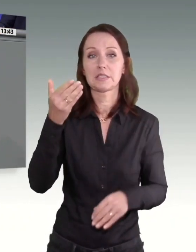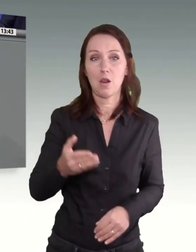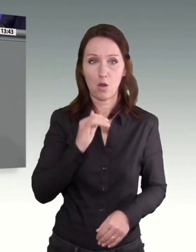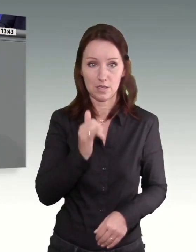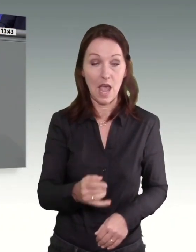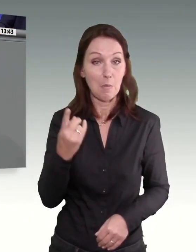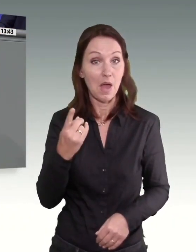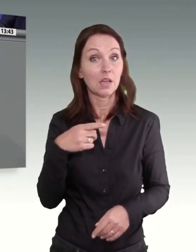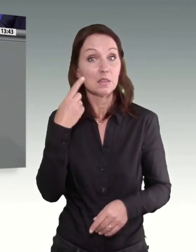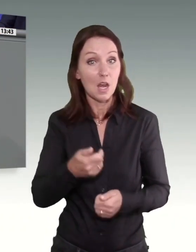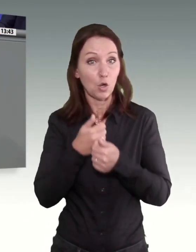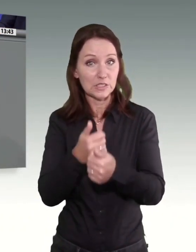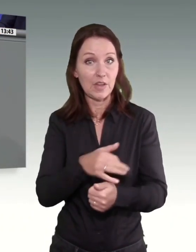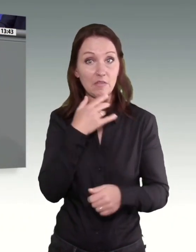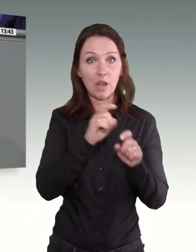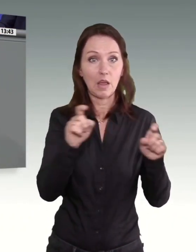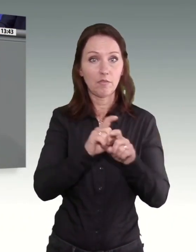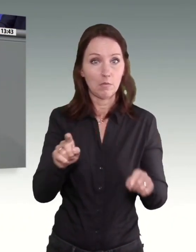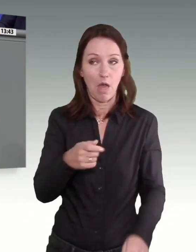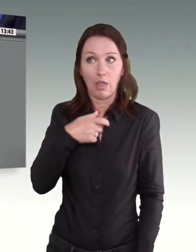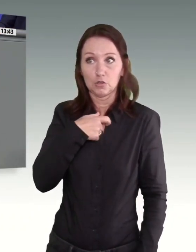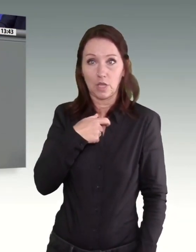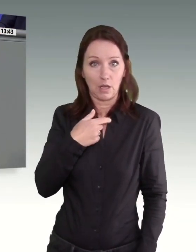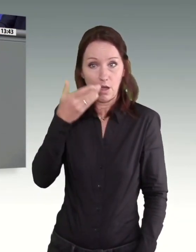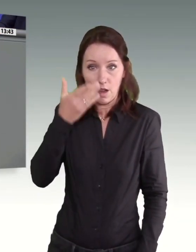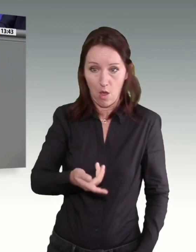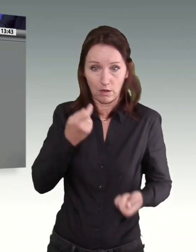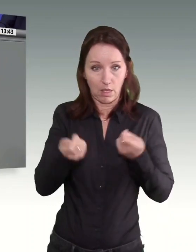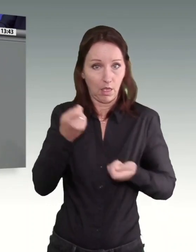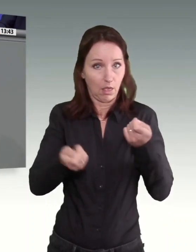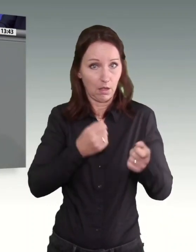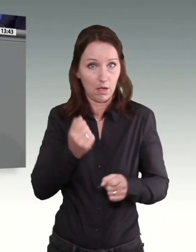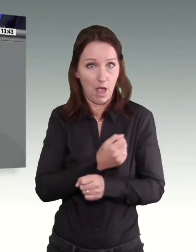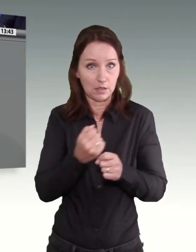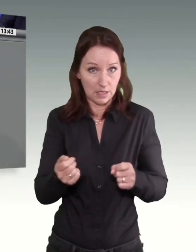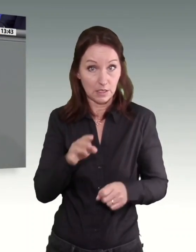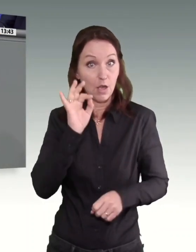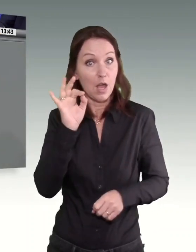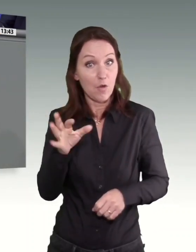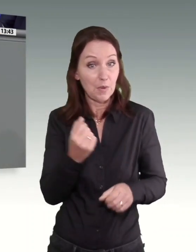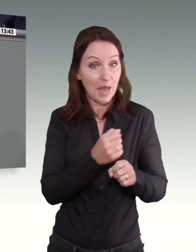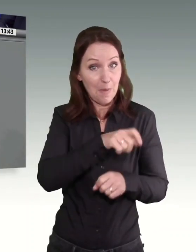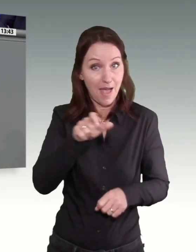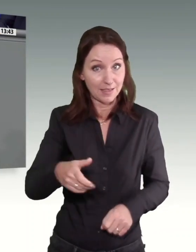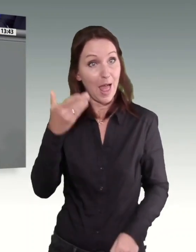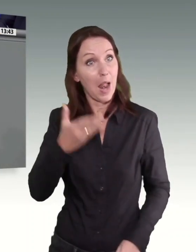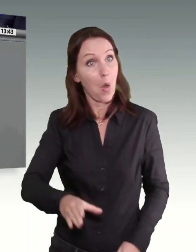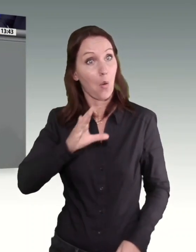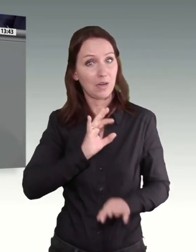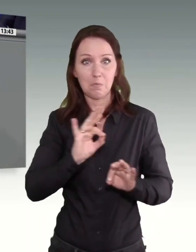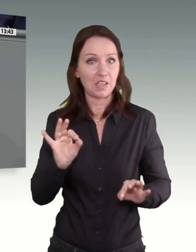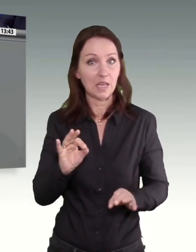ersticken. Denn das bringt den Belegshaften dann keine besseren Löhne, das bringt ihnen Arbeitslosigkeit. Für die